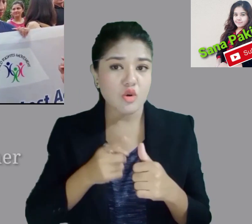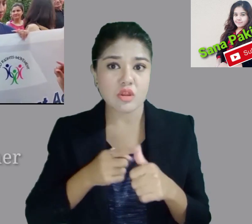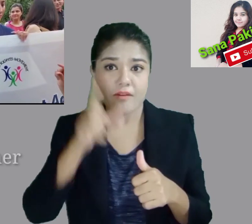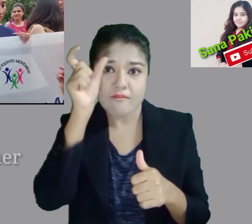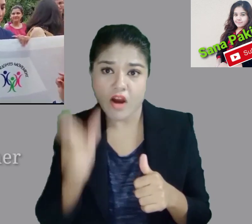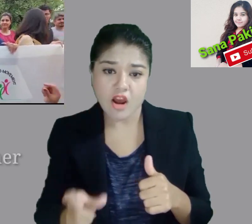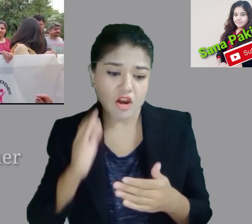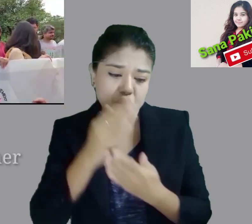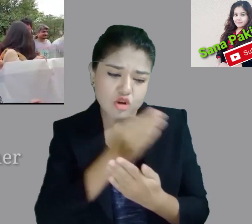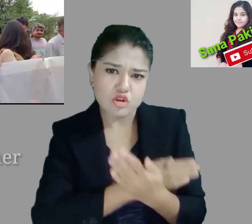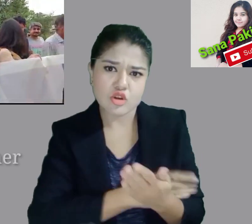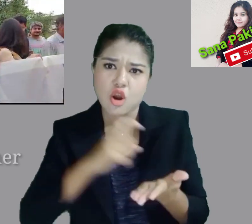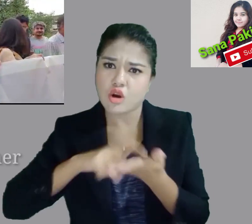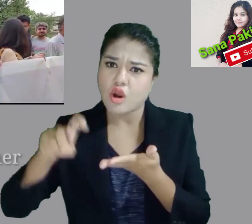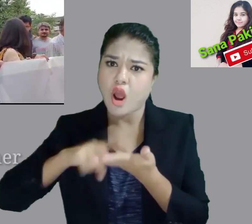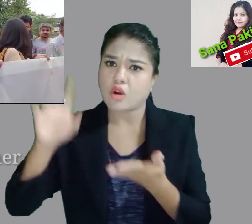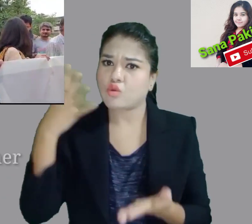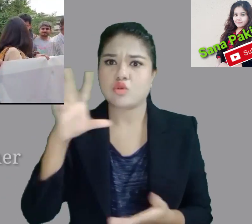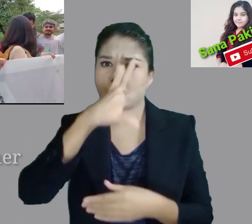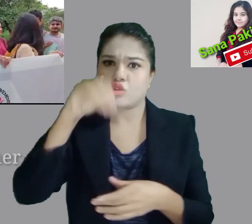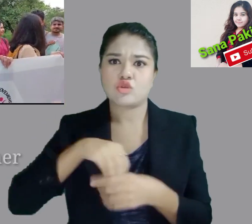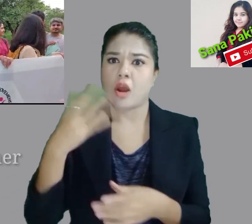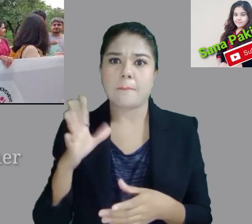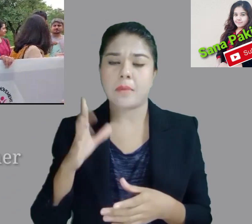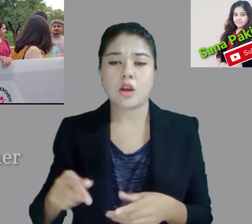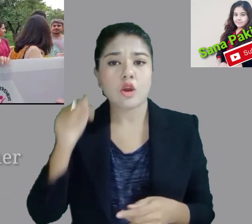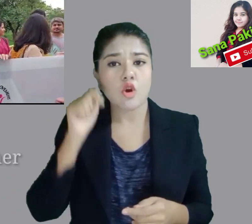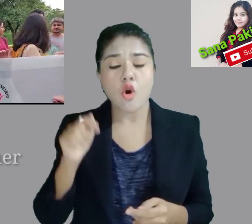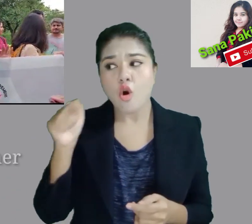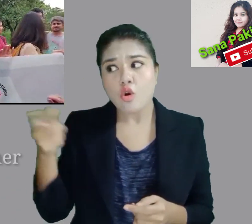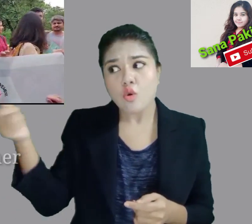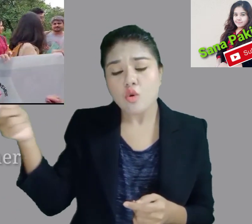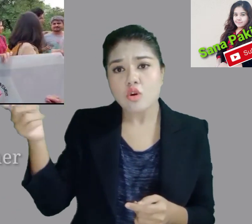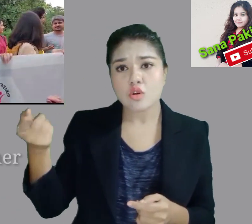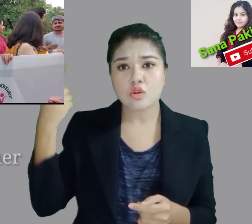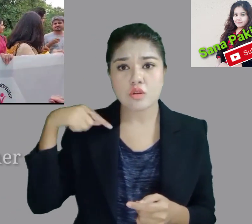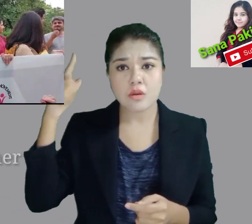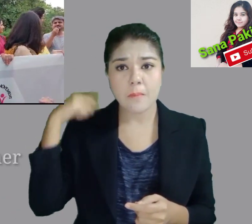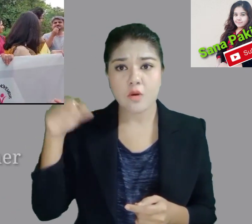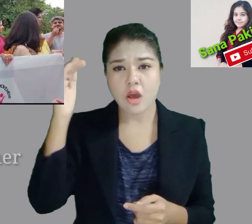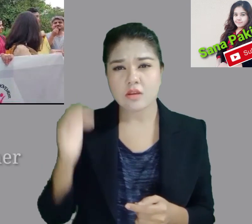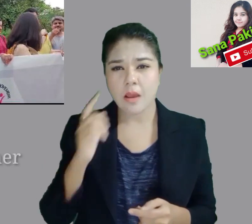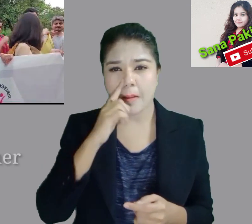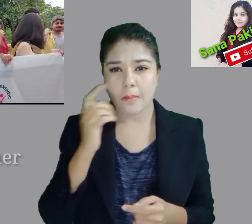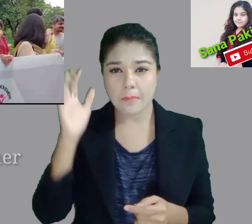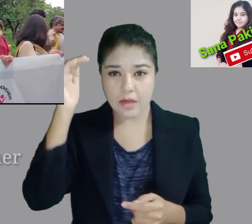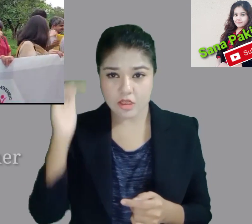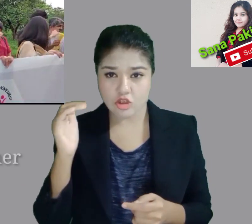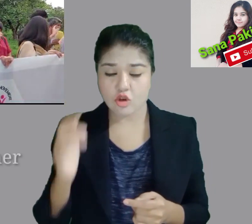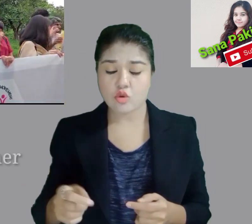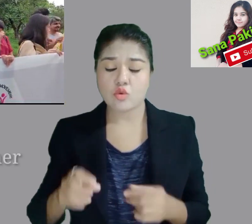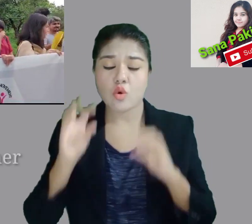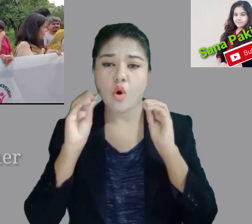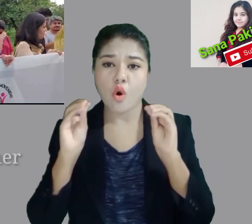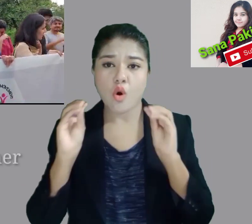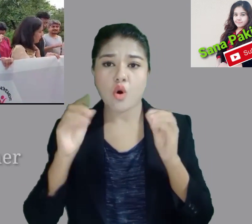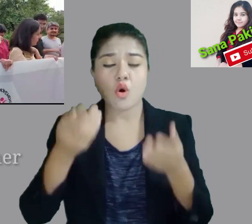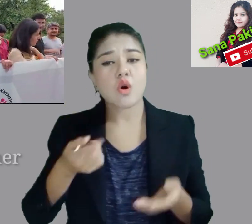آلات ہے اور بولنا اس سے کام ہے صرف یہ مسئل ہے اور آپ کا مطالبہ دوکارہ تاروخ بیٹے ہیں